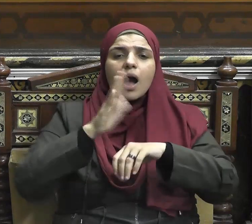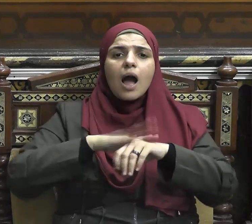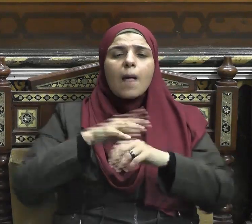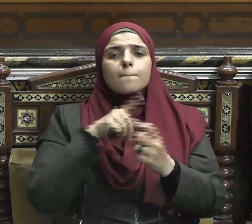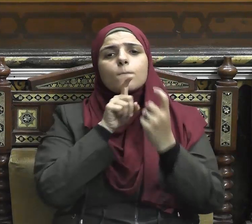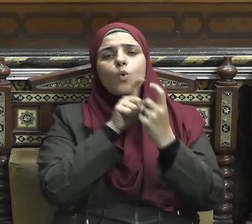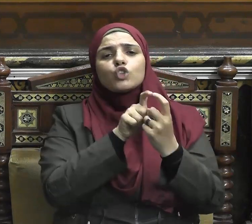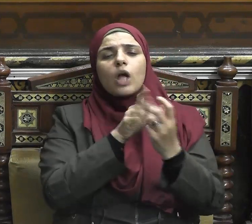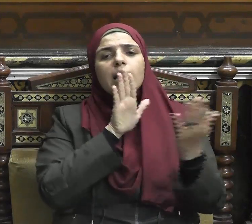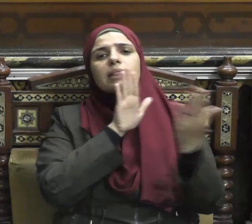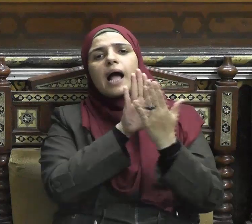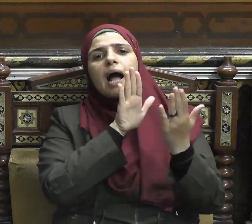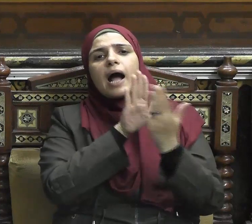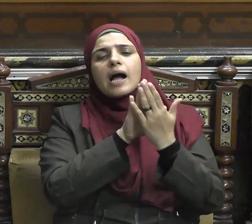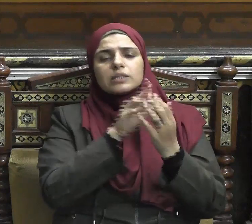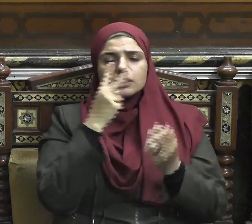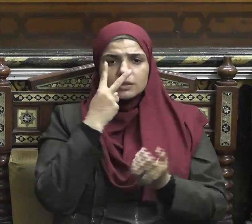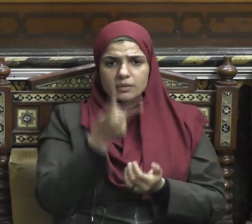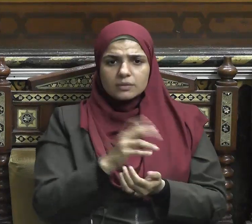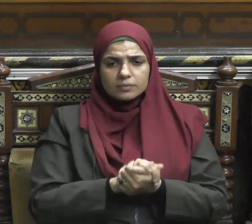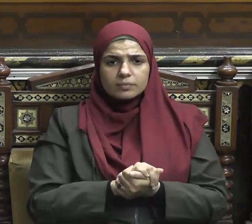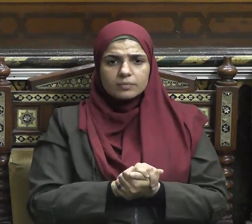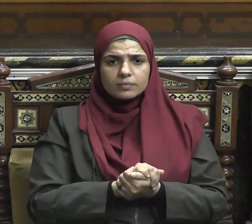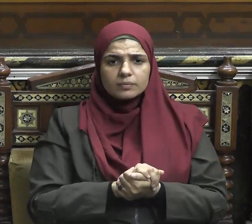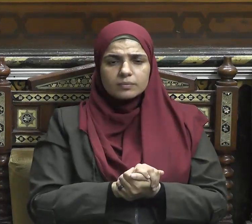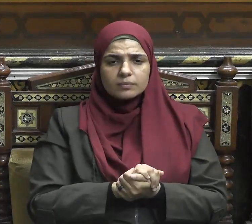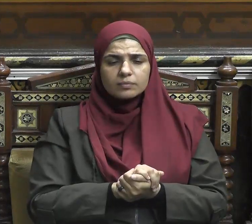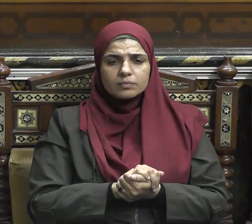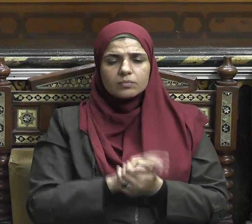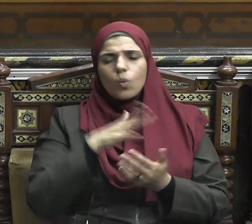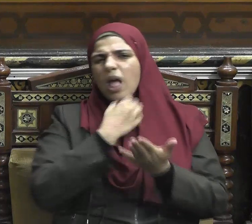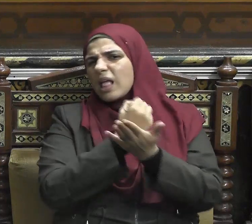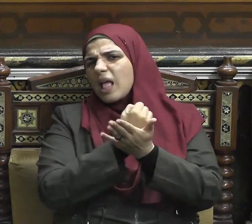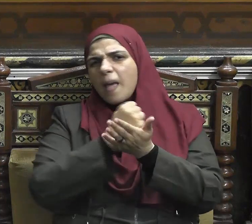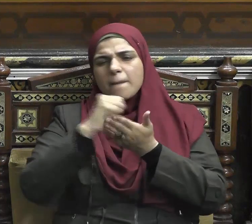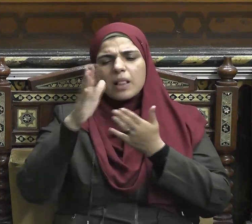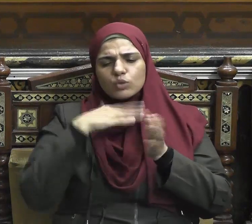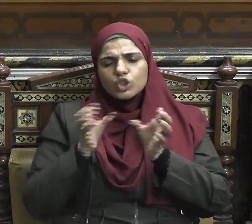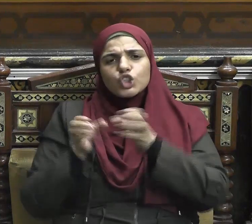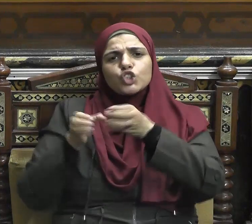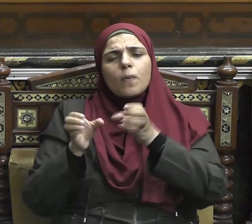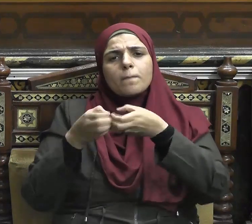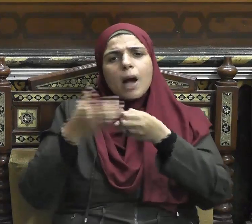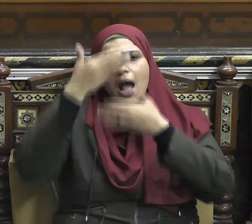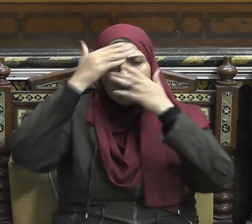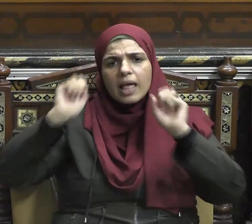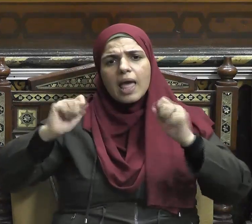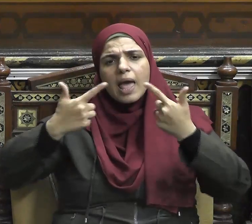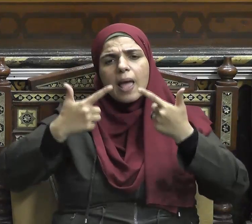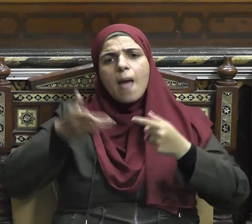مقصده وغاياته السامية وتطبيق ذلك كله في